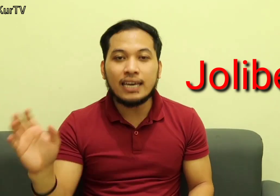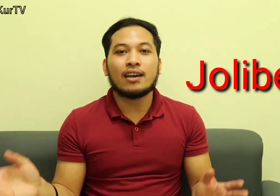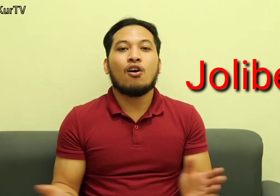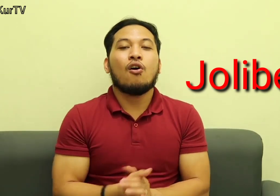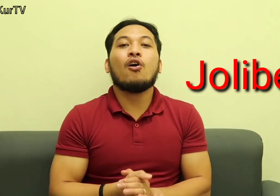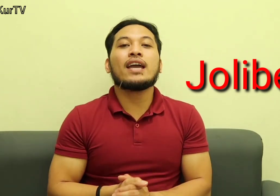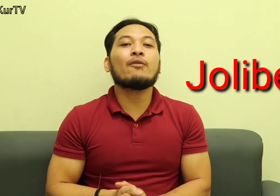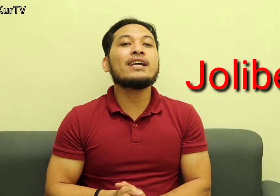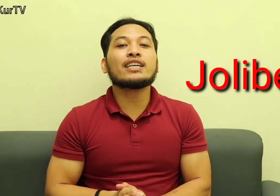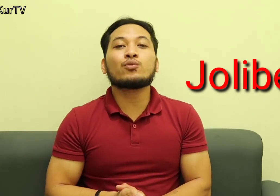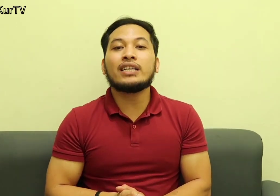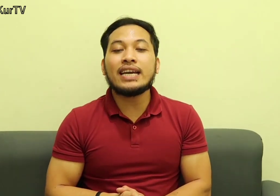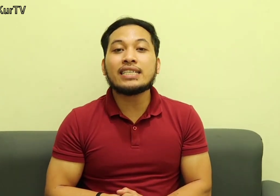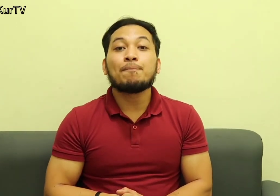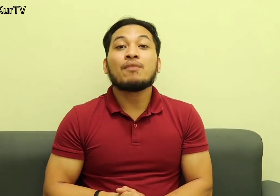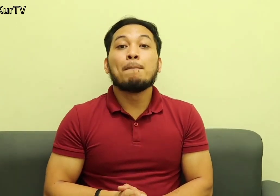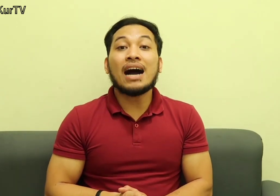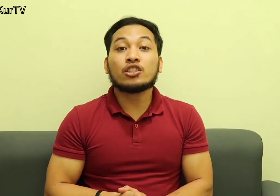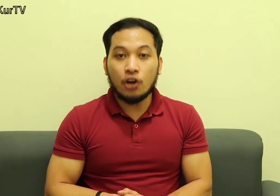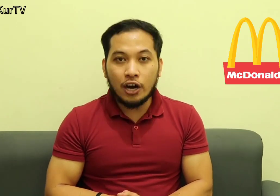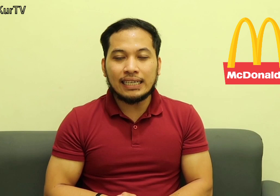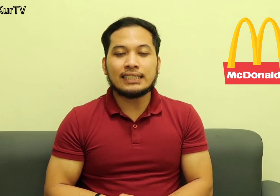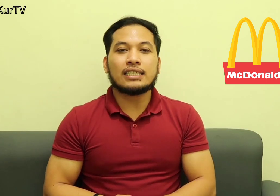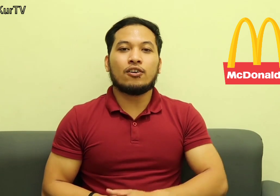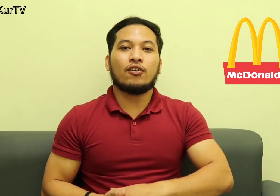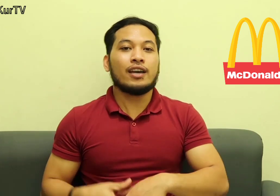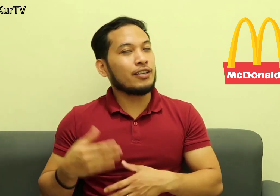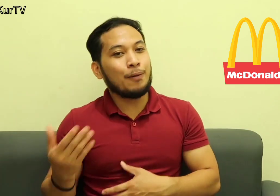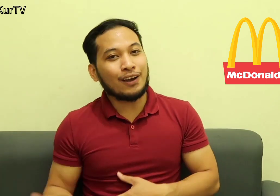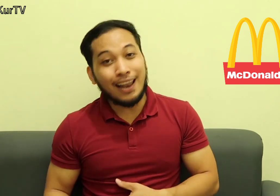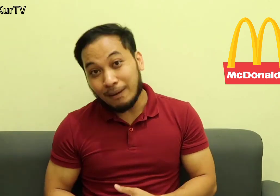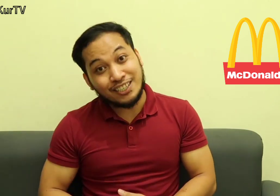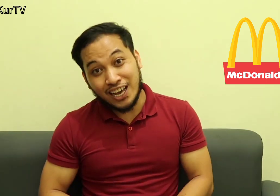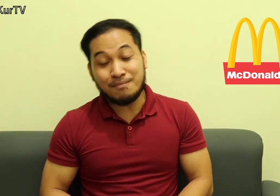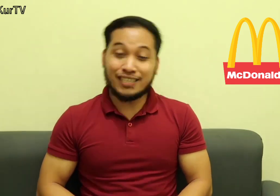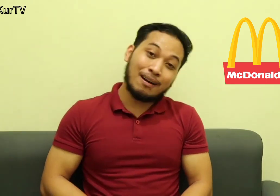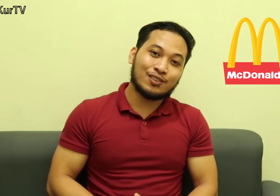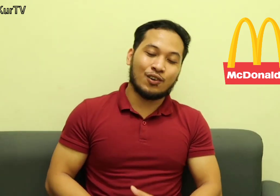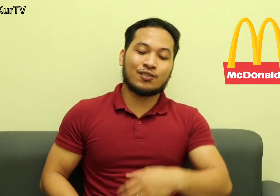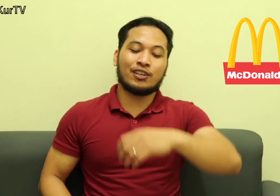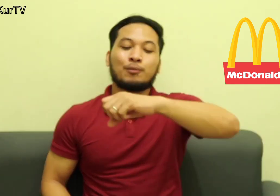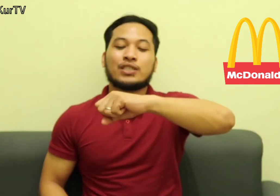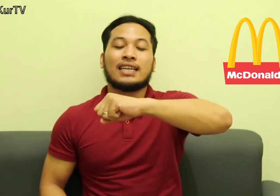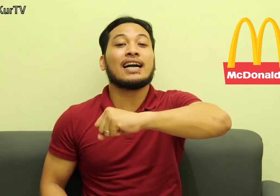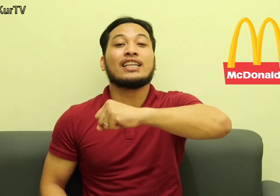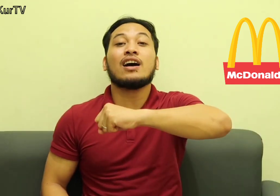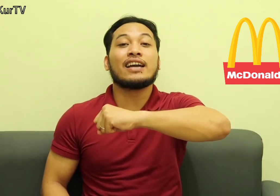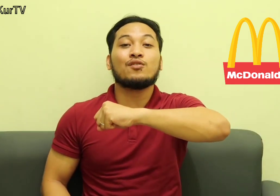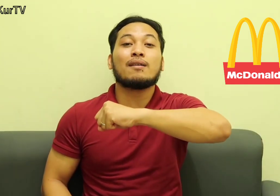Okay, our next word is McDonald's Okay, syempre kalaban ni Jollibee si McDo So, ito po siya Naka-leto lang ang inyong